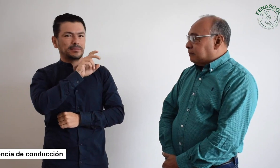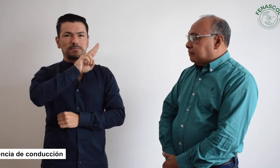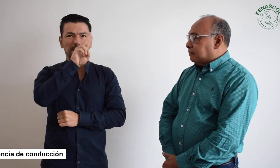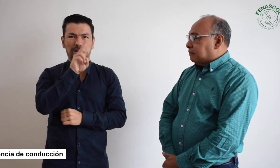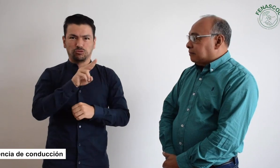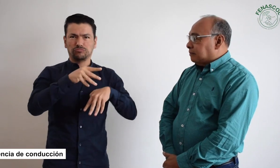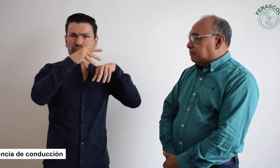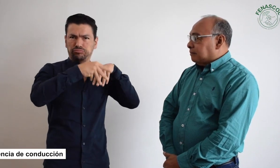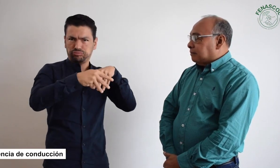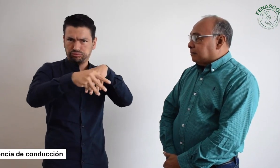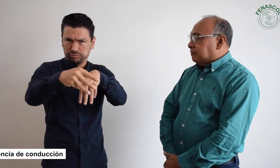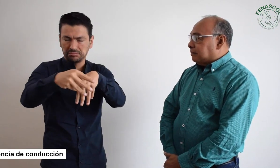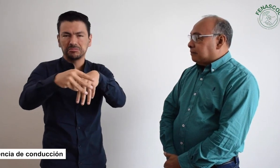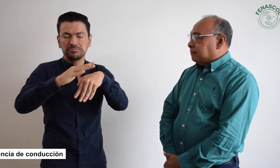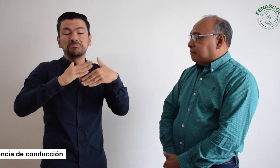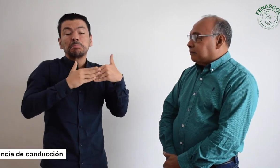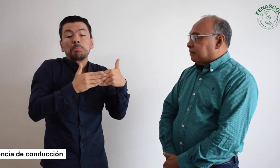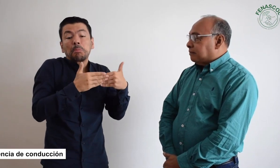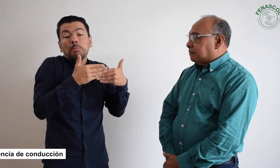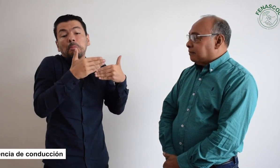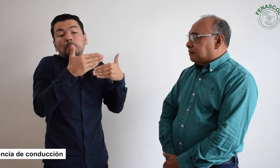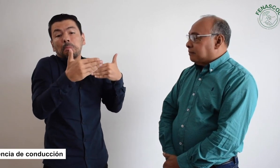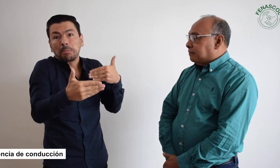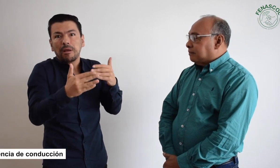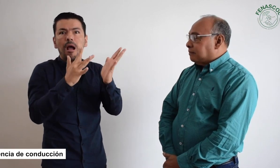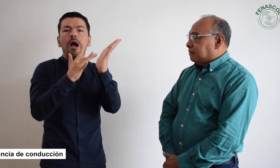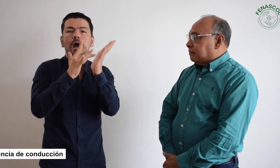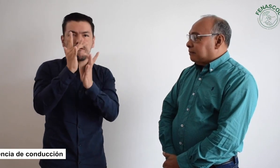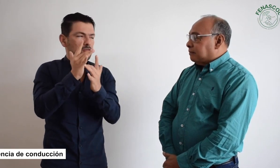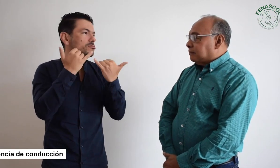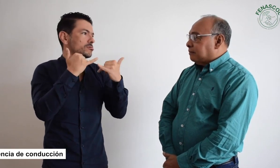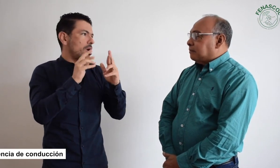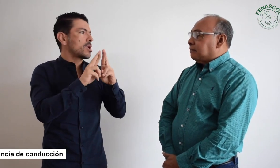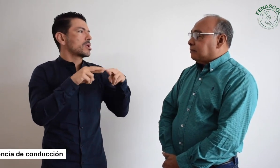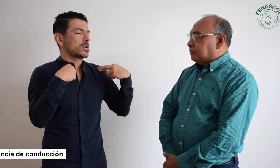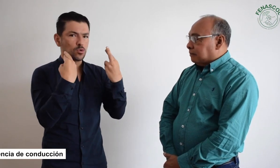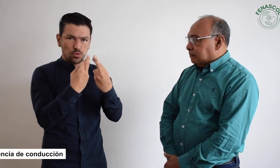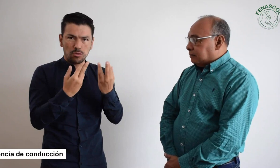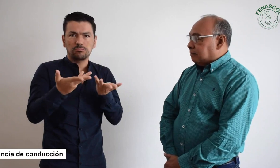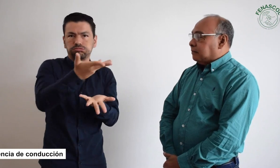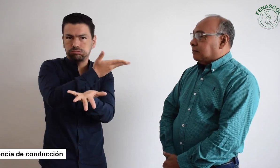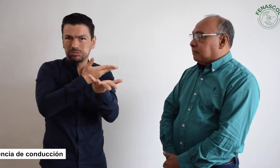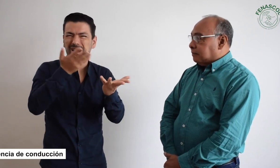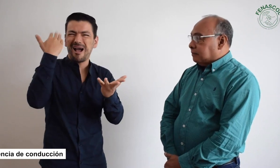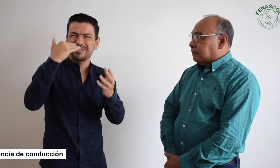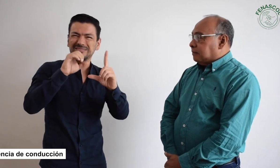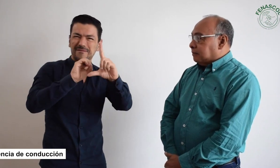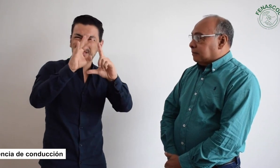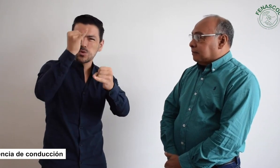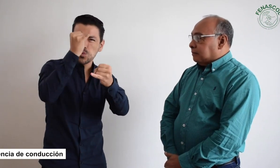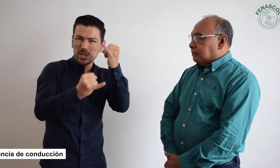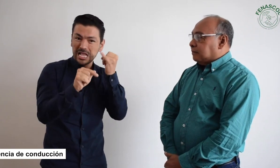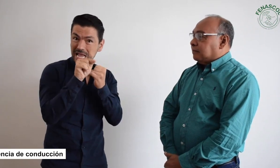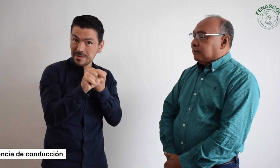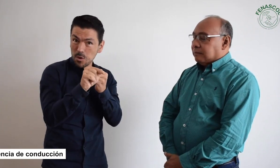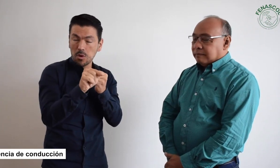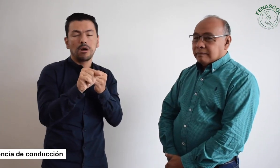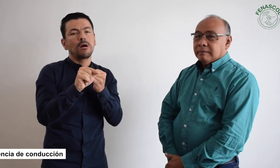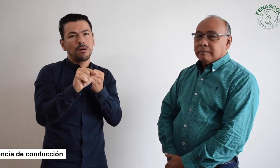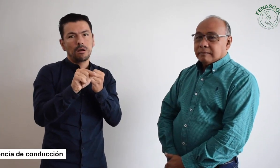el 26 de marzo tuvimos esta manifestación, este plantón. En abril efectivamente tuvimos una reunión, allí se divulgó el último video.